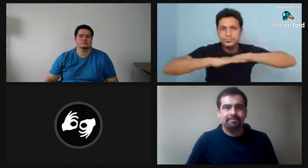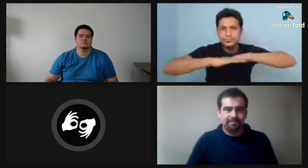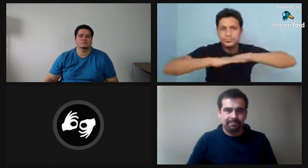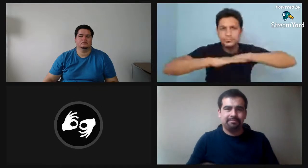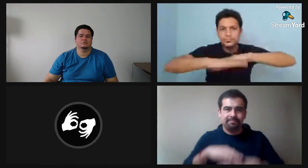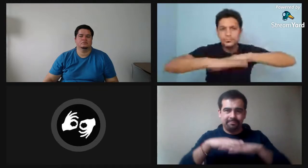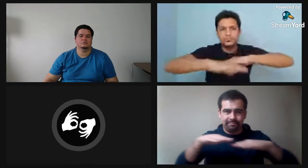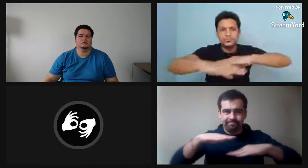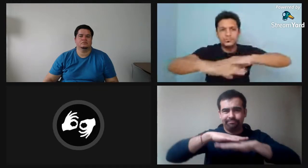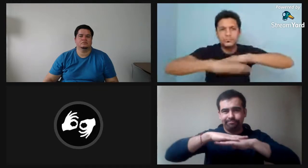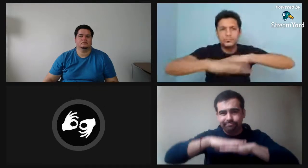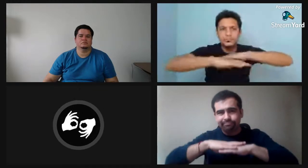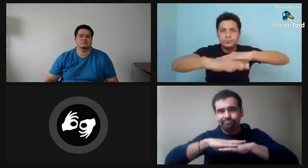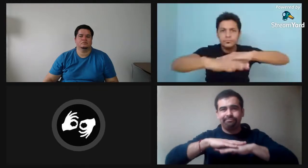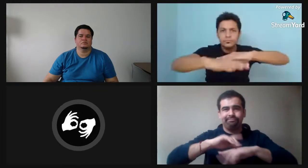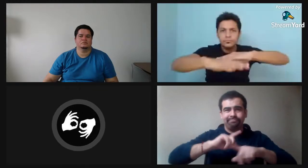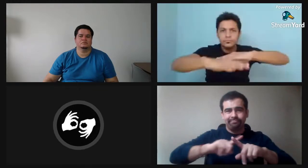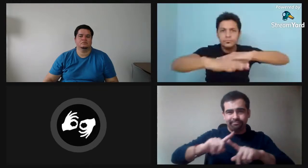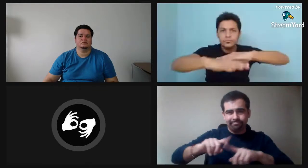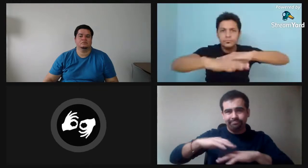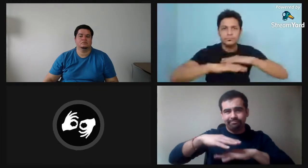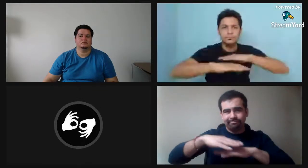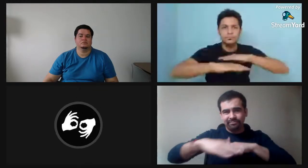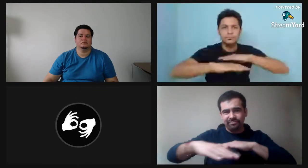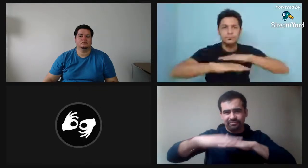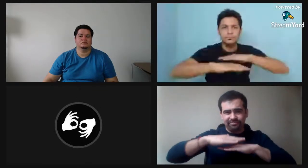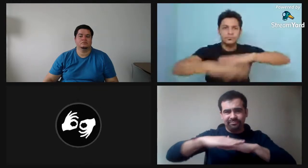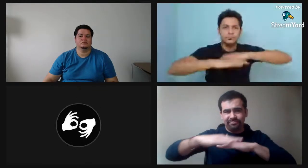que es ocupar todo el espacio y el cuerpo para moverse y describir la imagen.